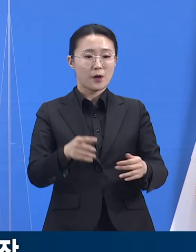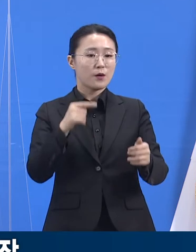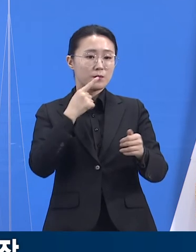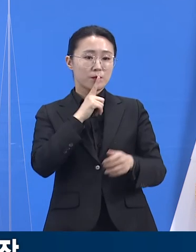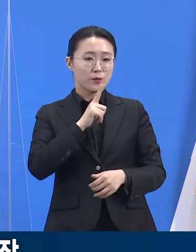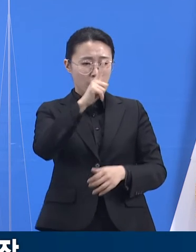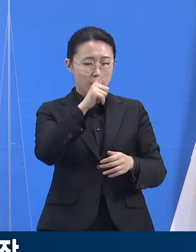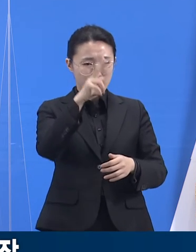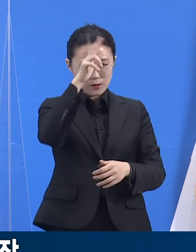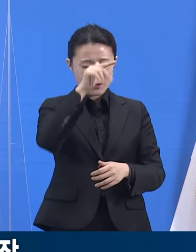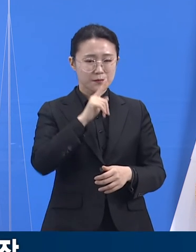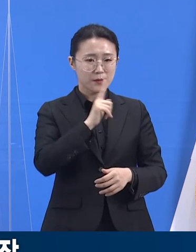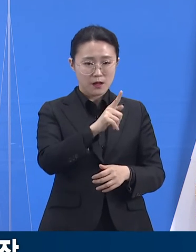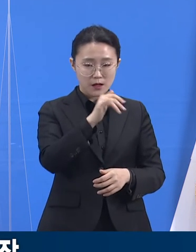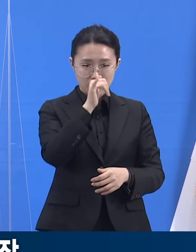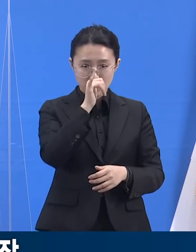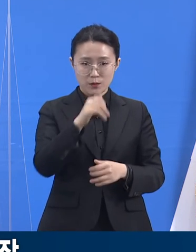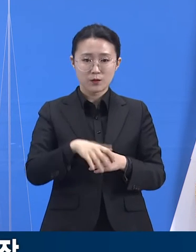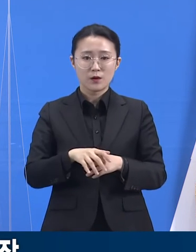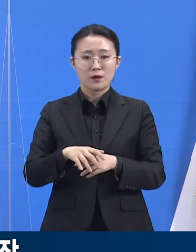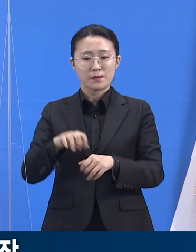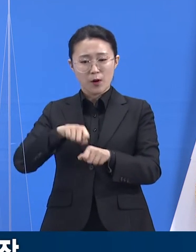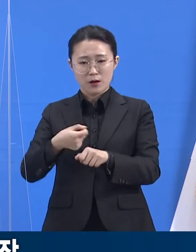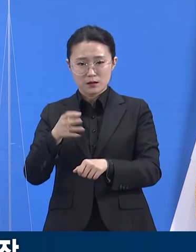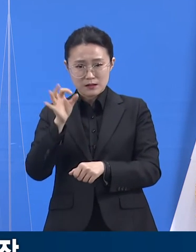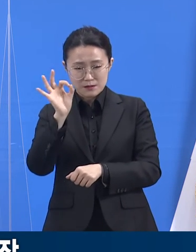한교소에 대해선 행정지도 조치했습니다.